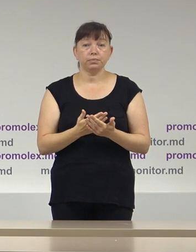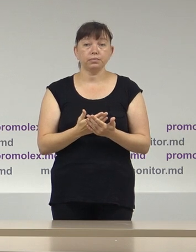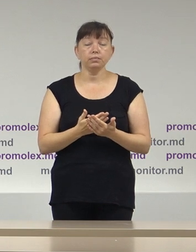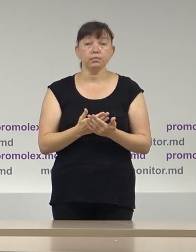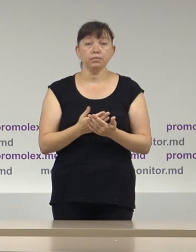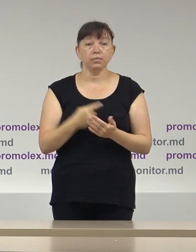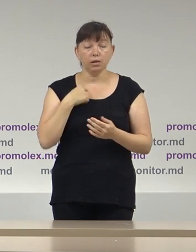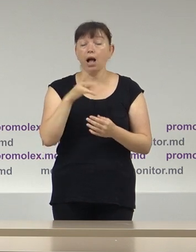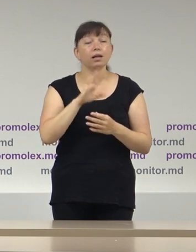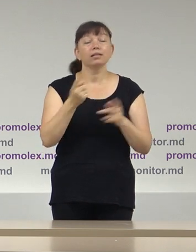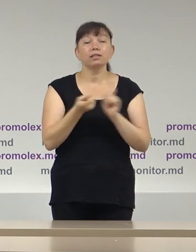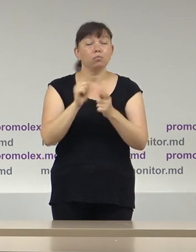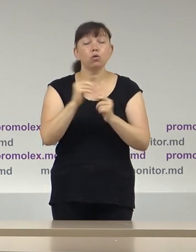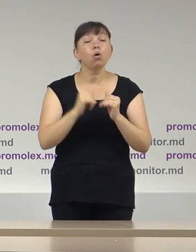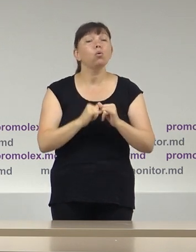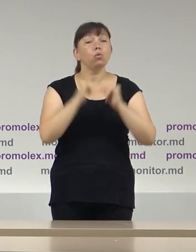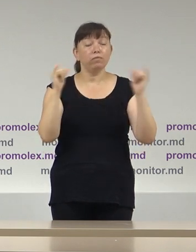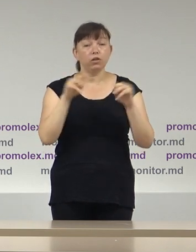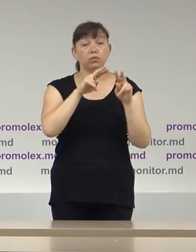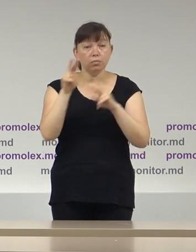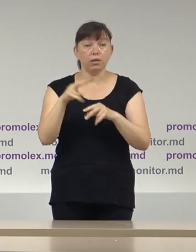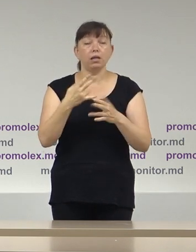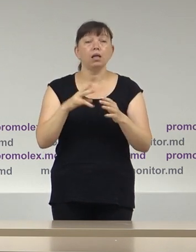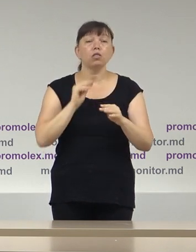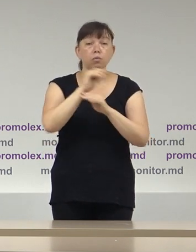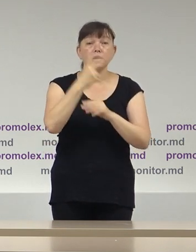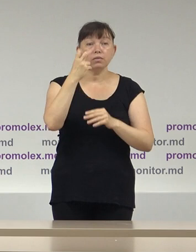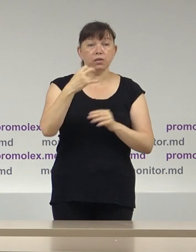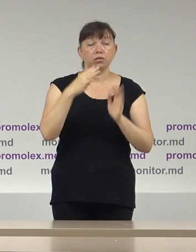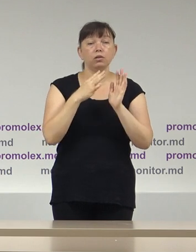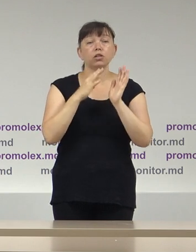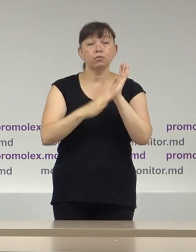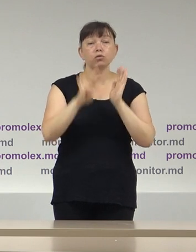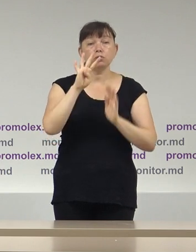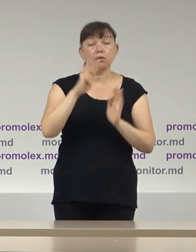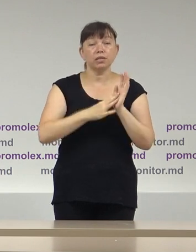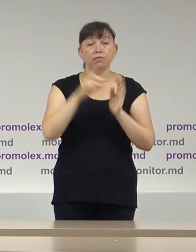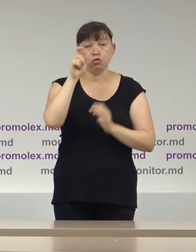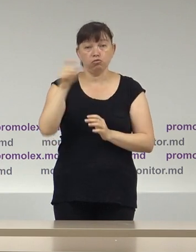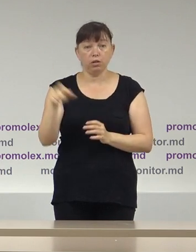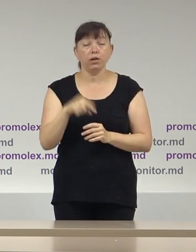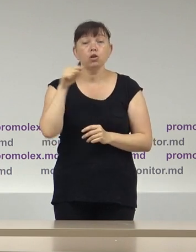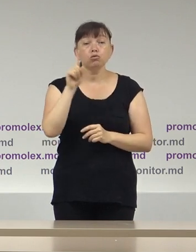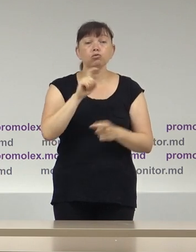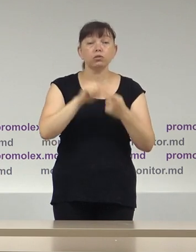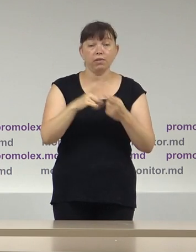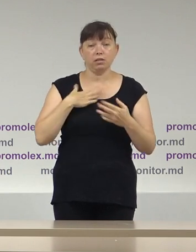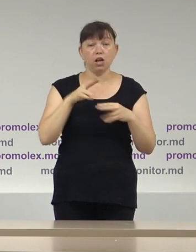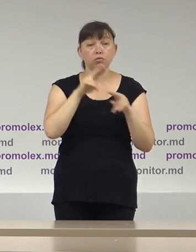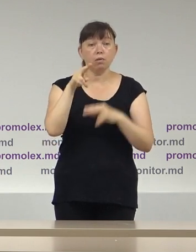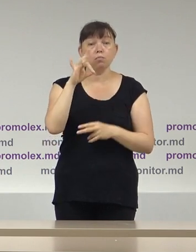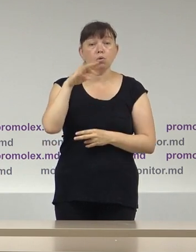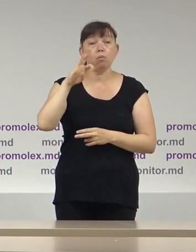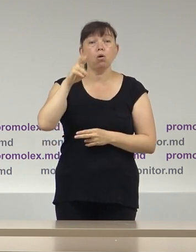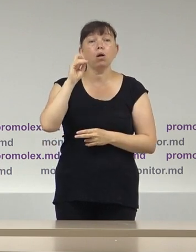constatăm o creștere de fapt a numărului de observatori cu 249 de persoane. Cât privește observatorii Promolex, voi